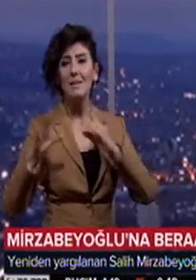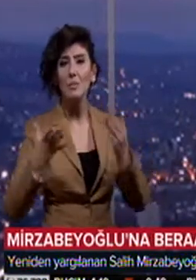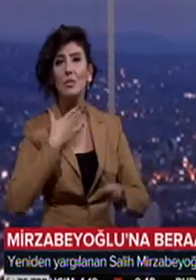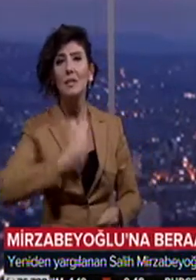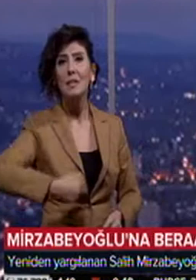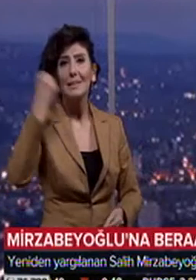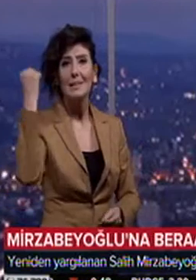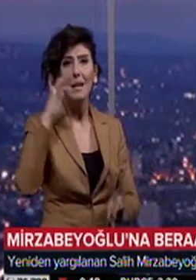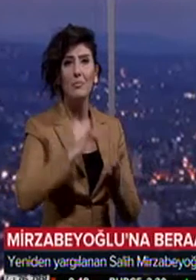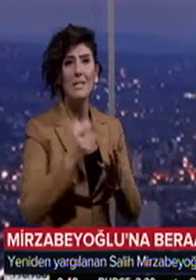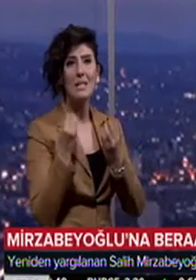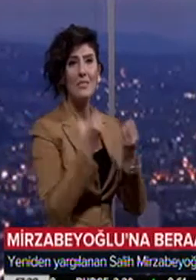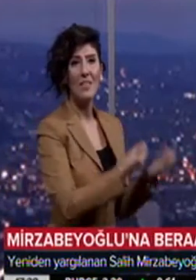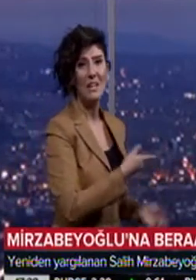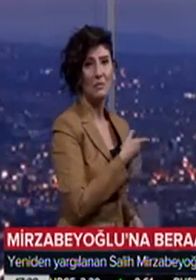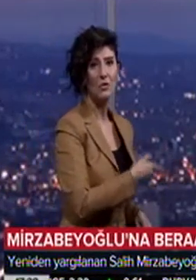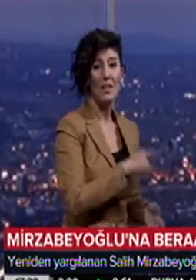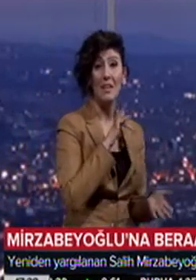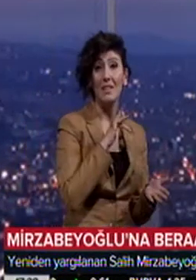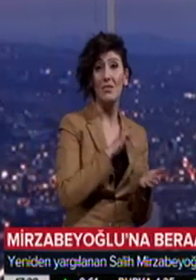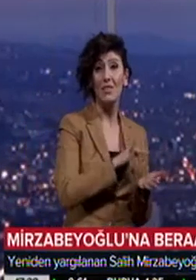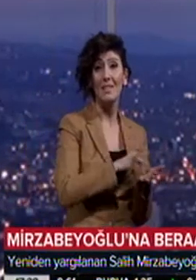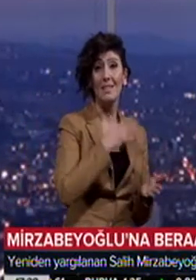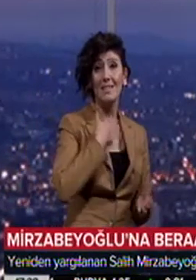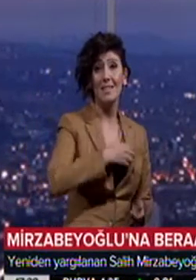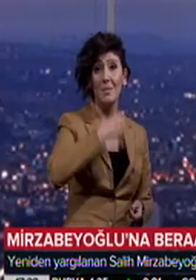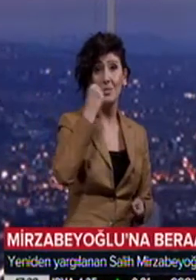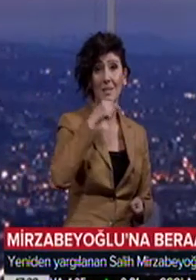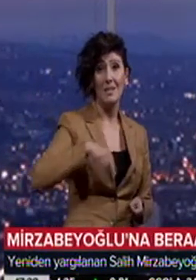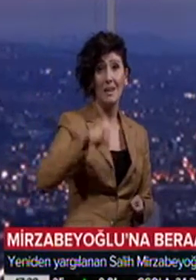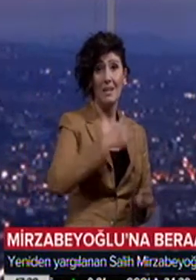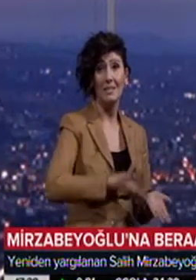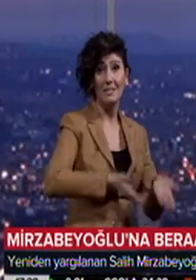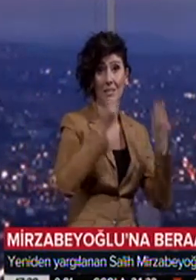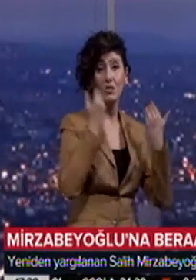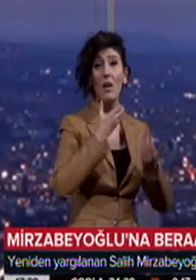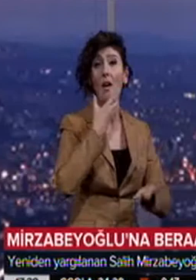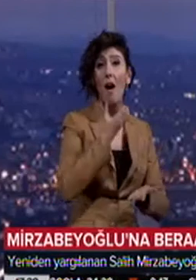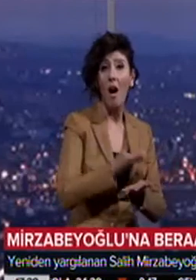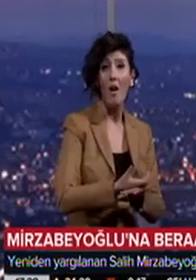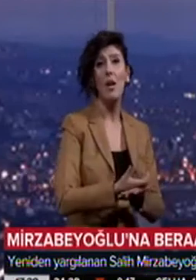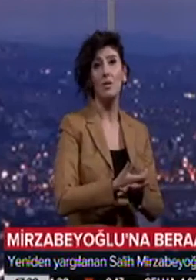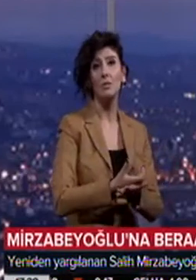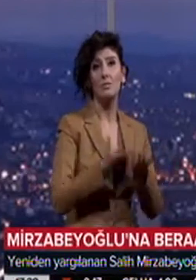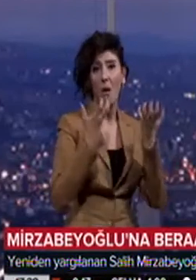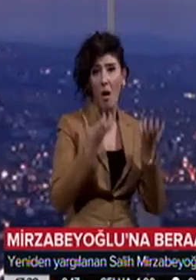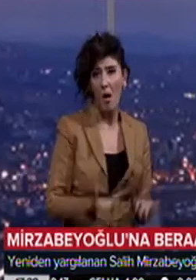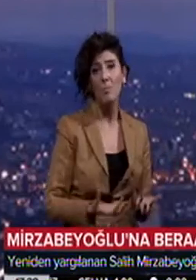yargılanmış ve idam cezasına çarptırılmıştı. Cezası, idam cezası kaldırıldığı için ağaçtırılmış müebbet hapse